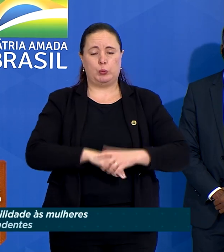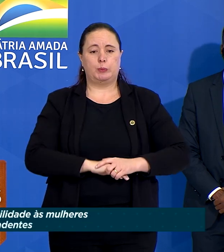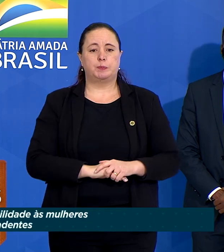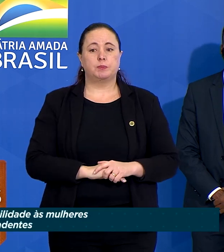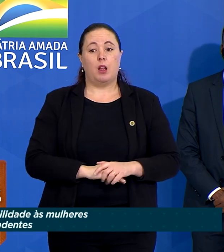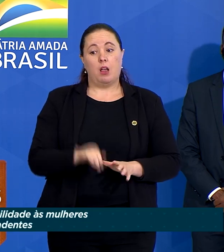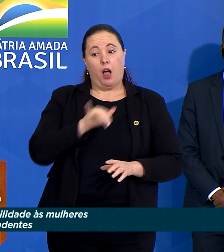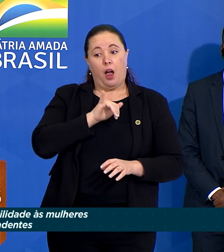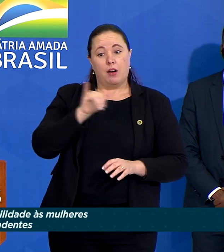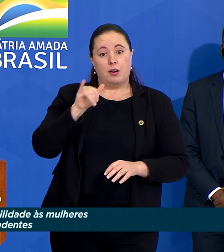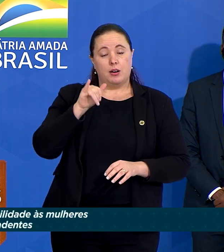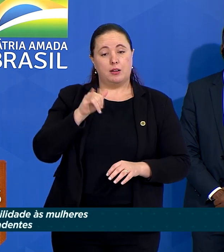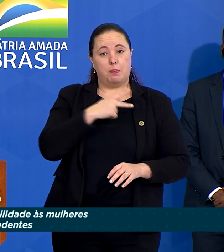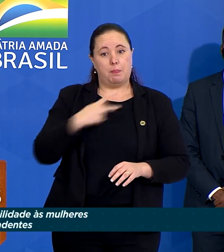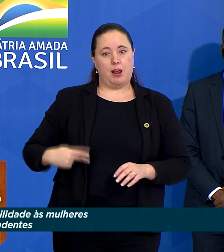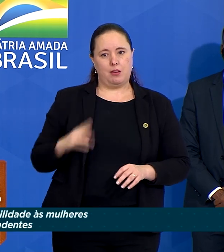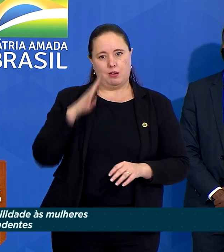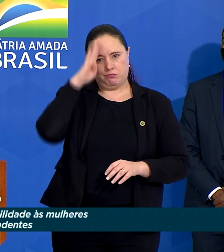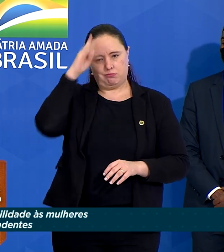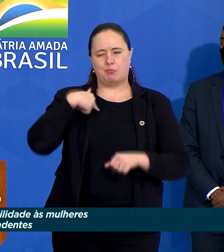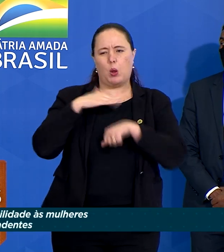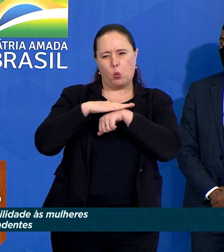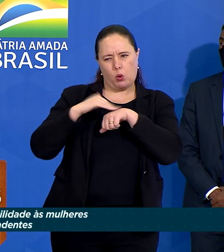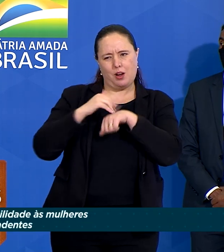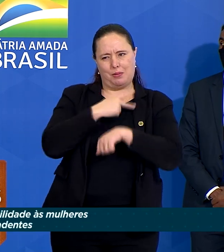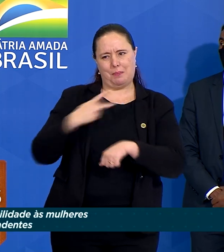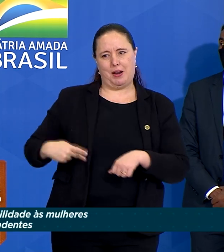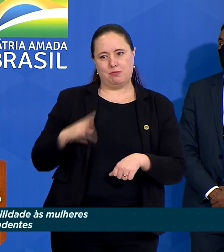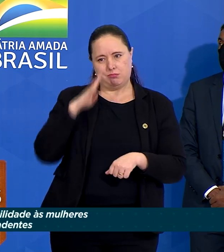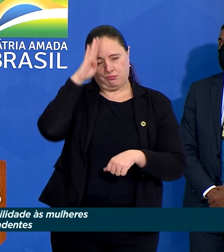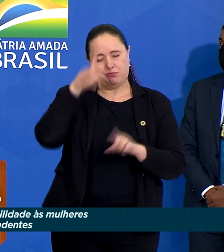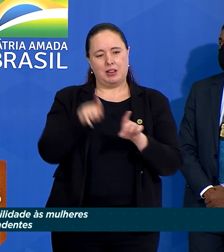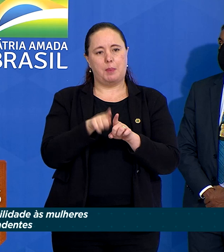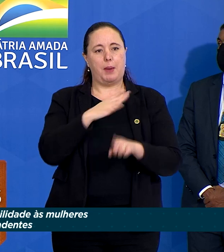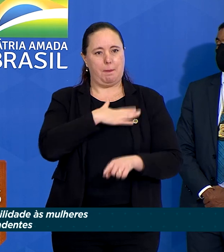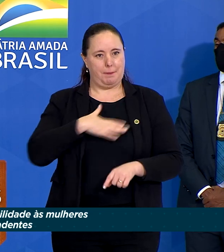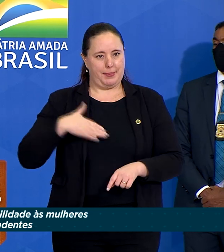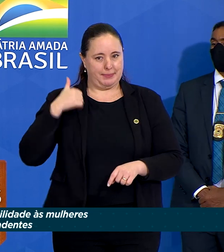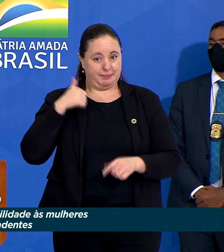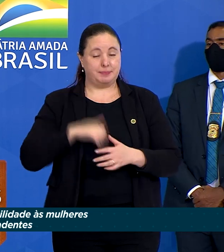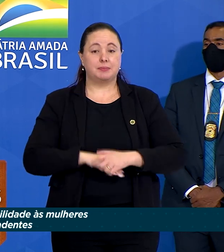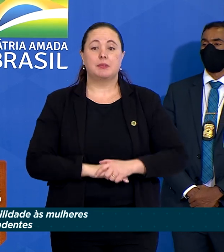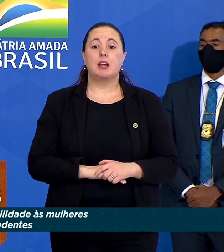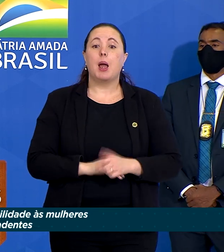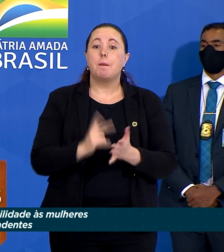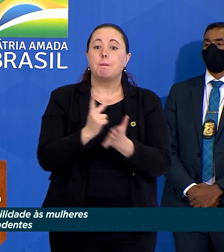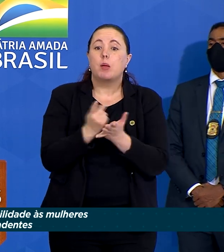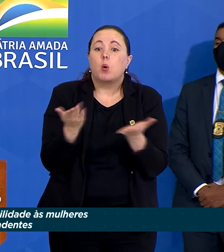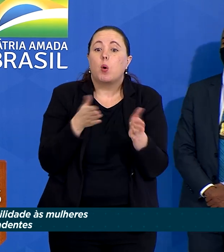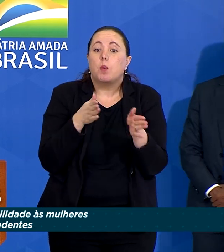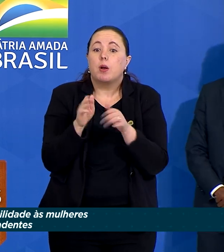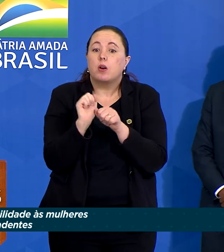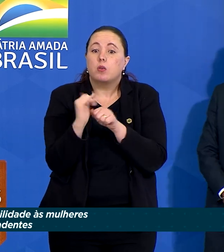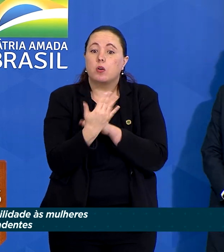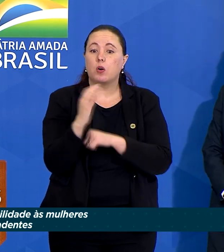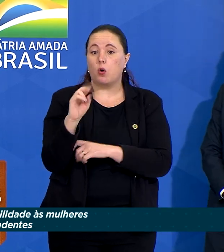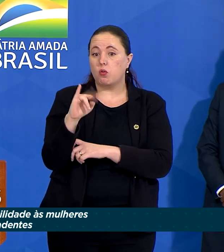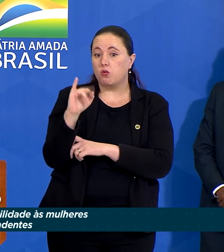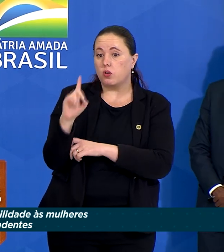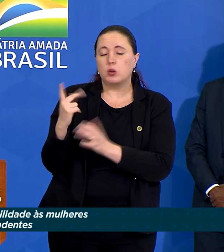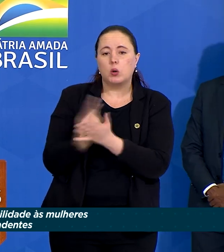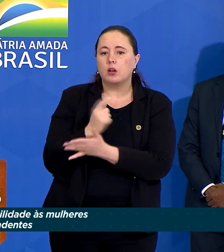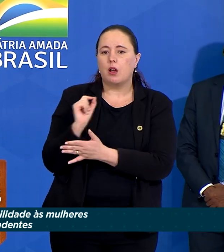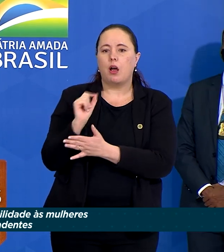presidente, meu querido presidente Jair Bolsonaro e primeira-dama Michele, que mesmo com a pandemia do Covid-19,